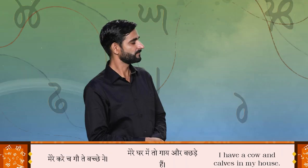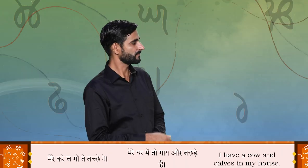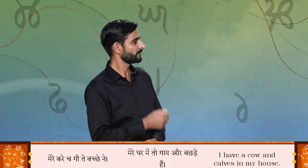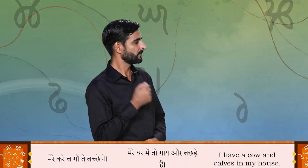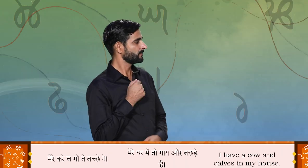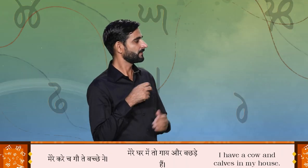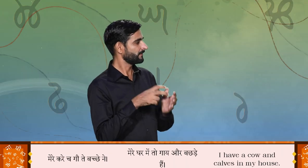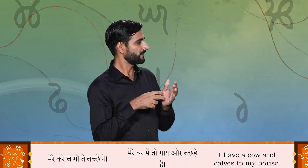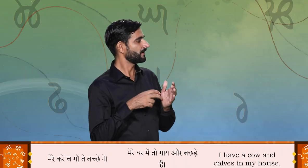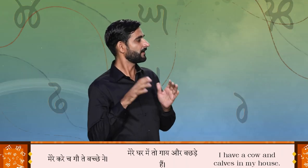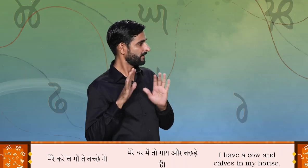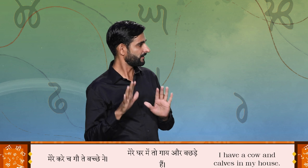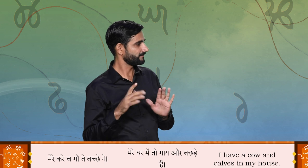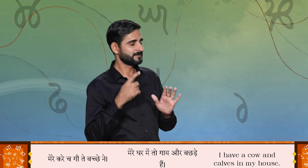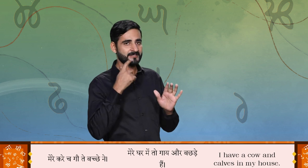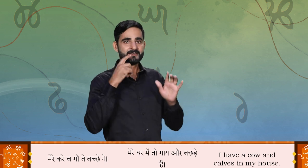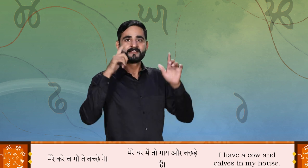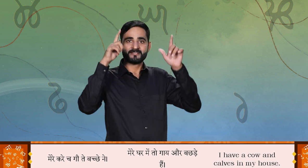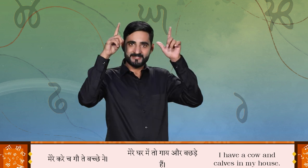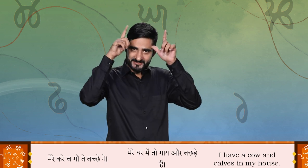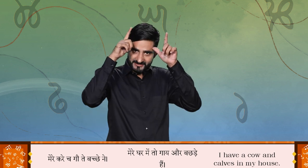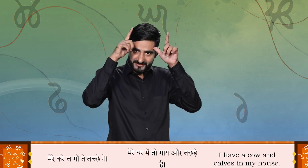मेरे करेच गव ते बच्छे ना